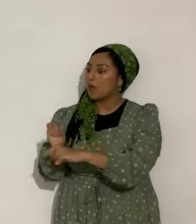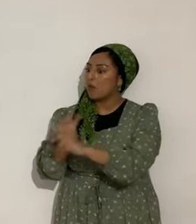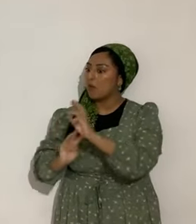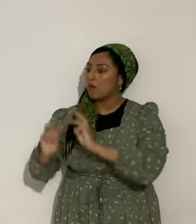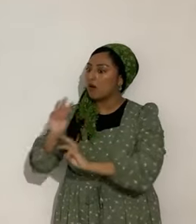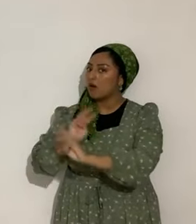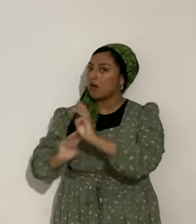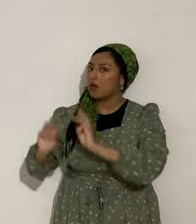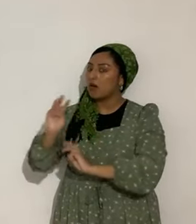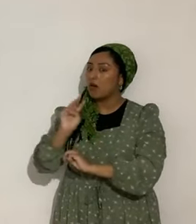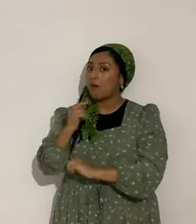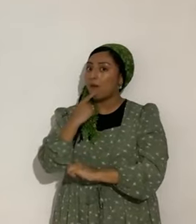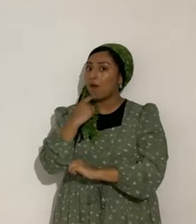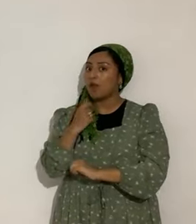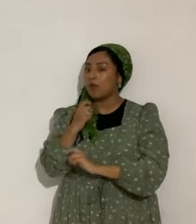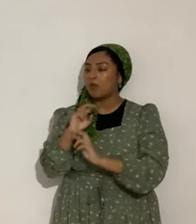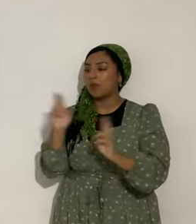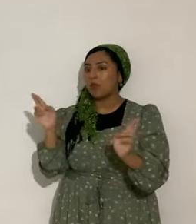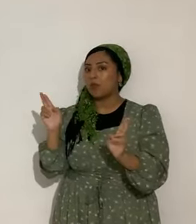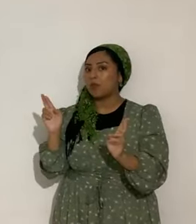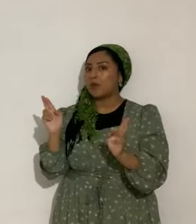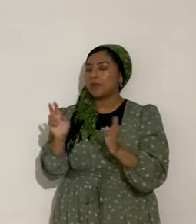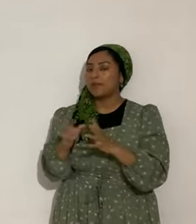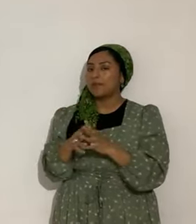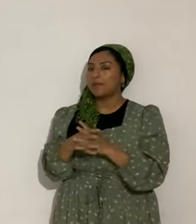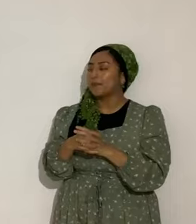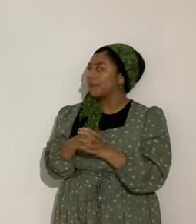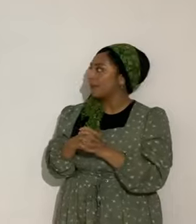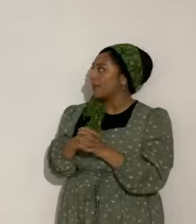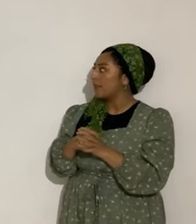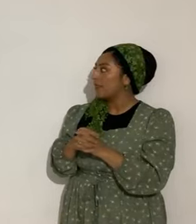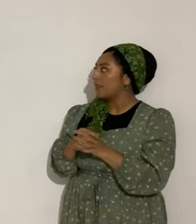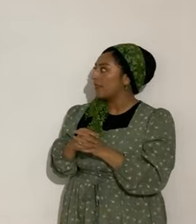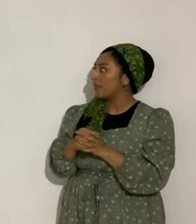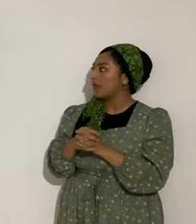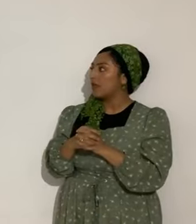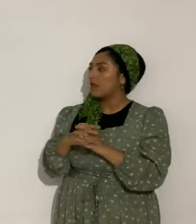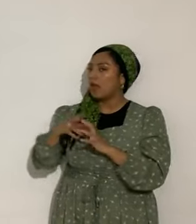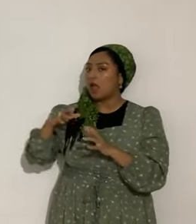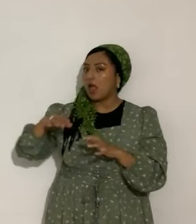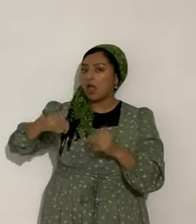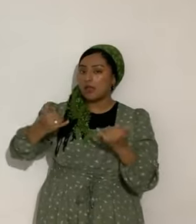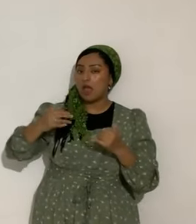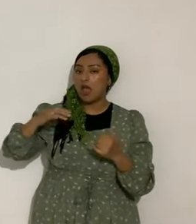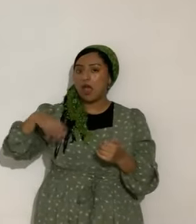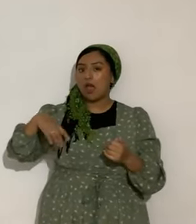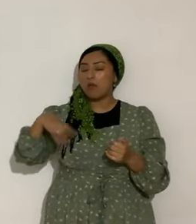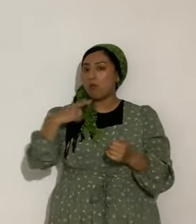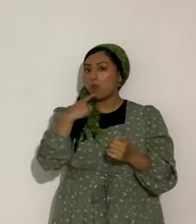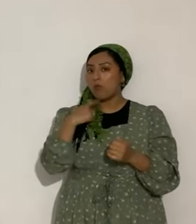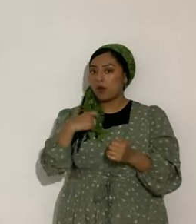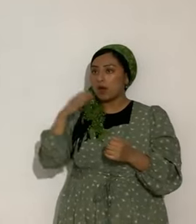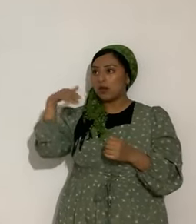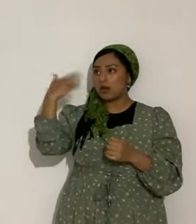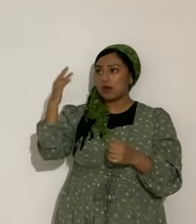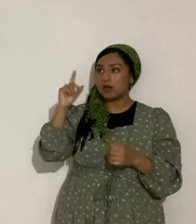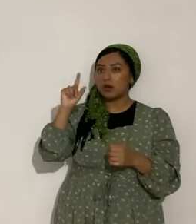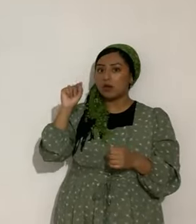Ya el rojo, pues ya es tremendo, ¿no? Por algo no está poniendo luna roja. Las lunas rojas serán en el año 25 y 26,